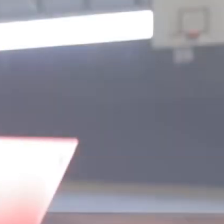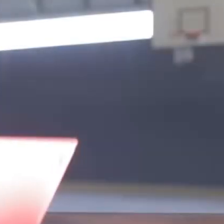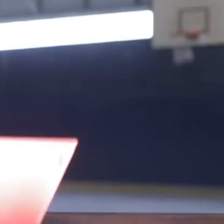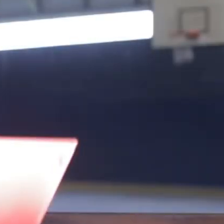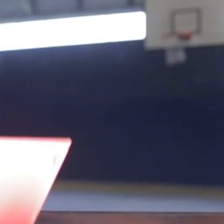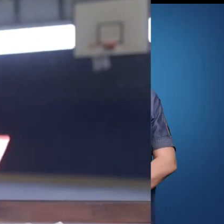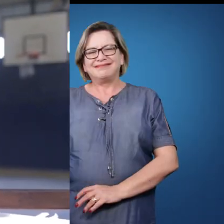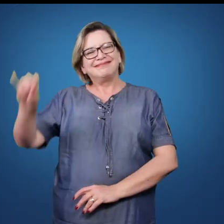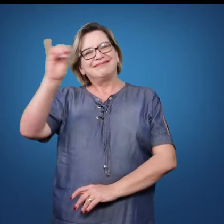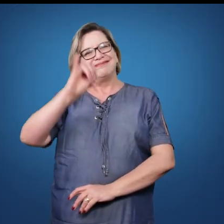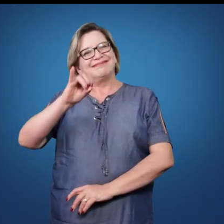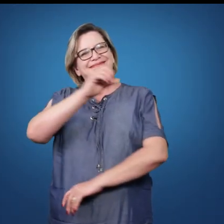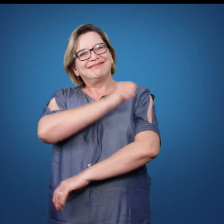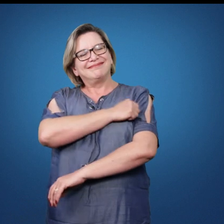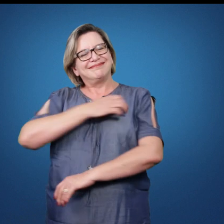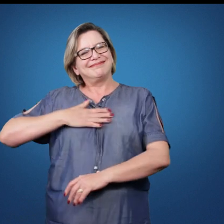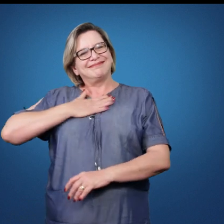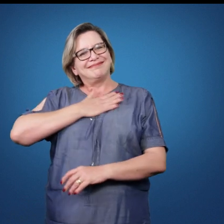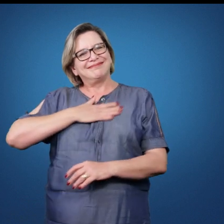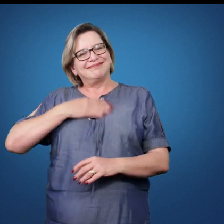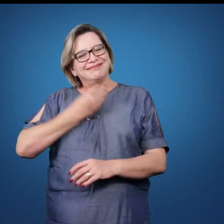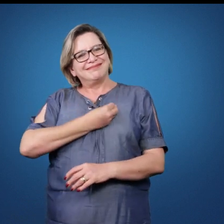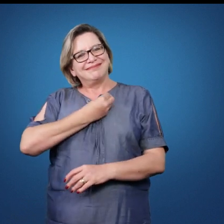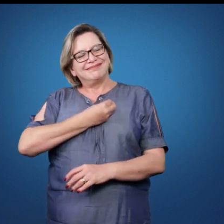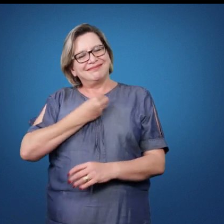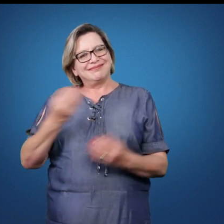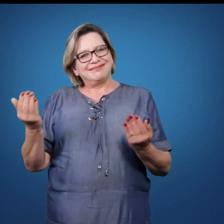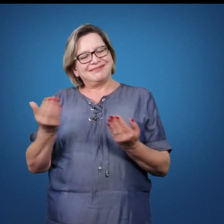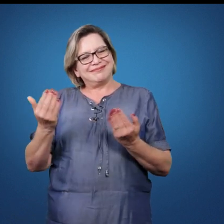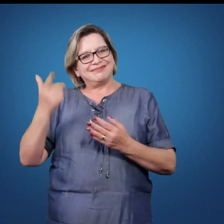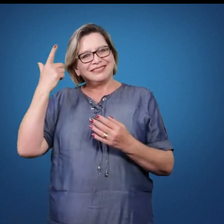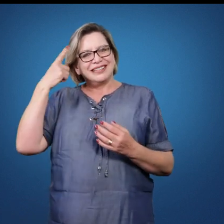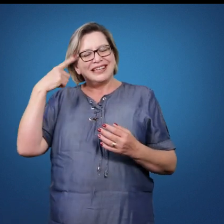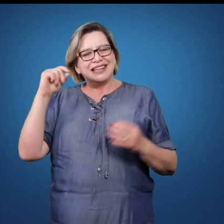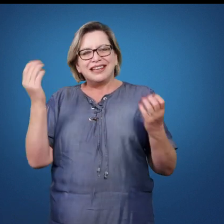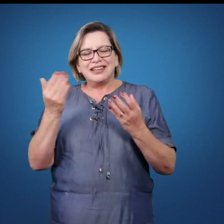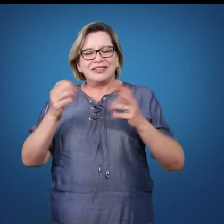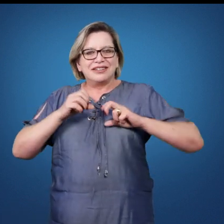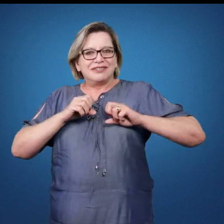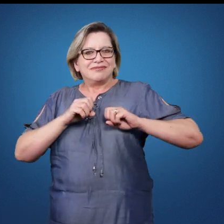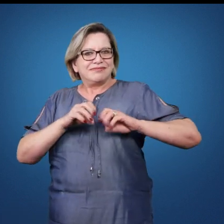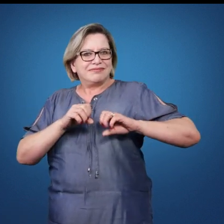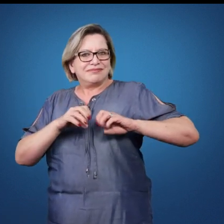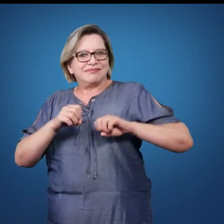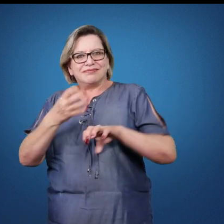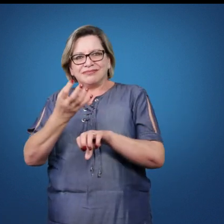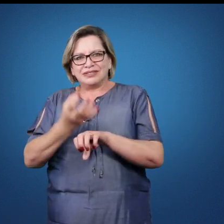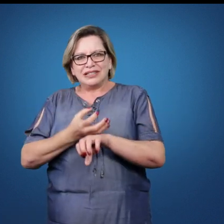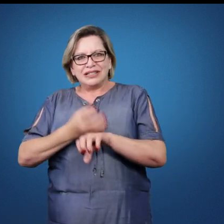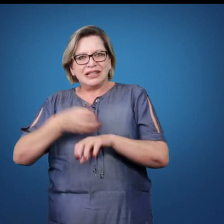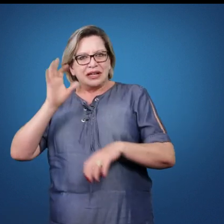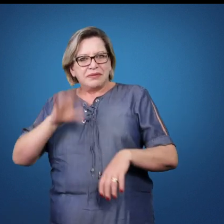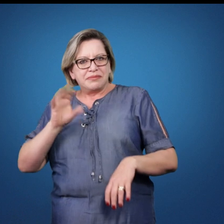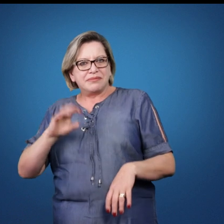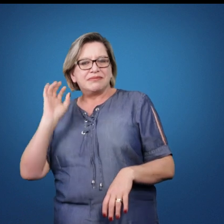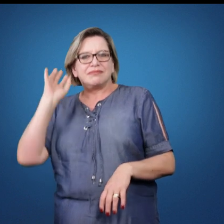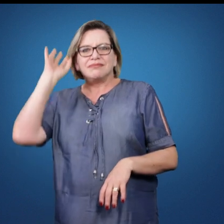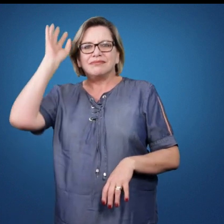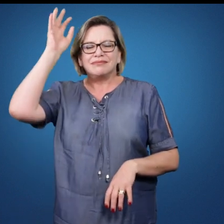Olá alunos, é um prazer estar com vocês novamente, vou trabalhar então essa disciplina do basquetebol